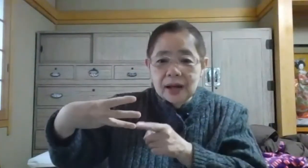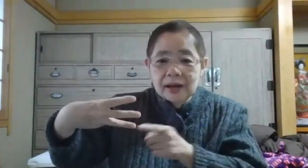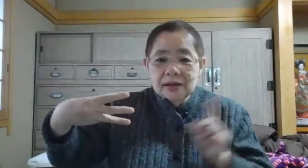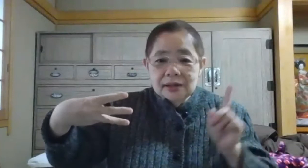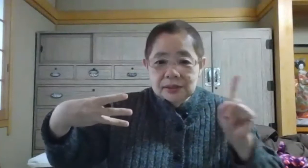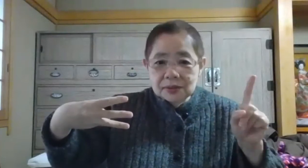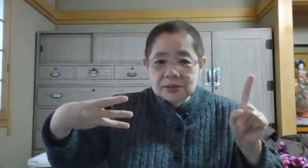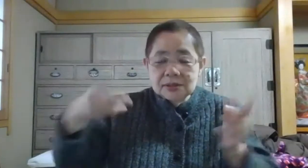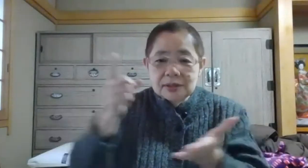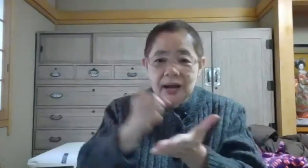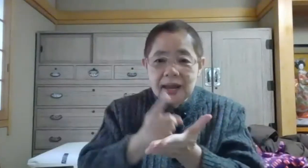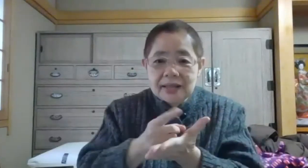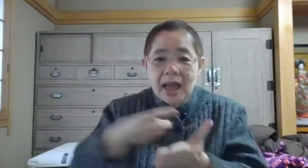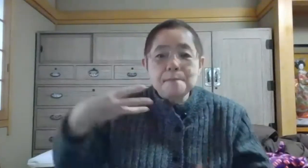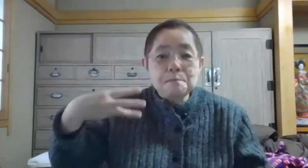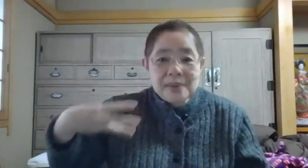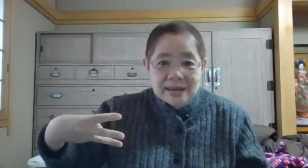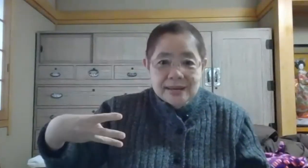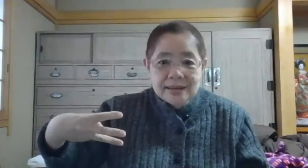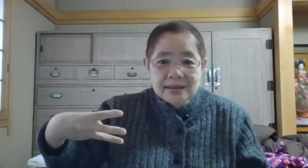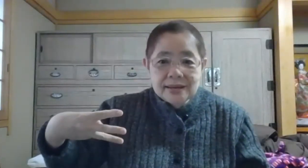一つだけでミミです